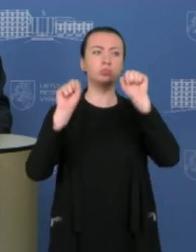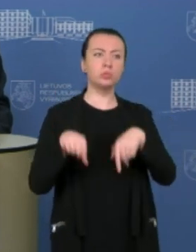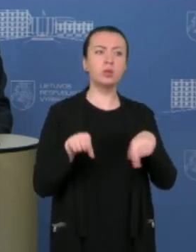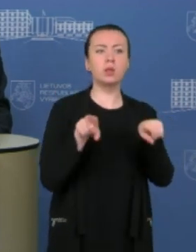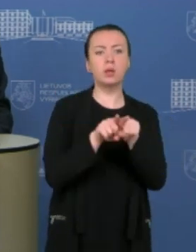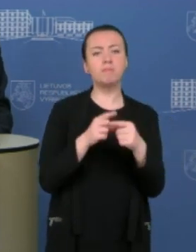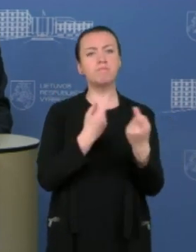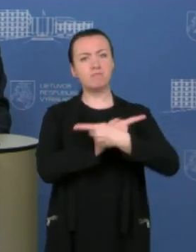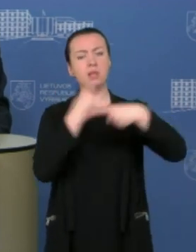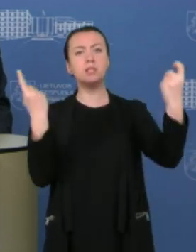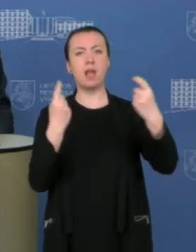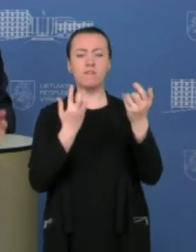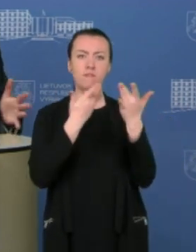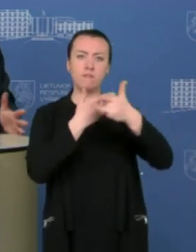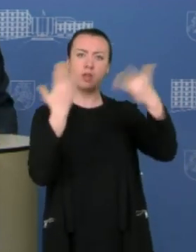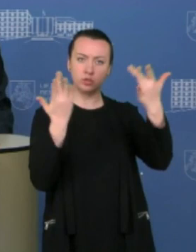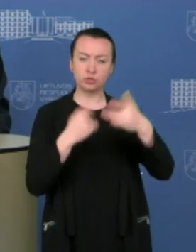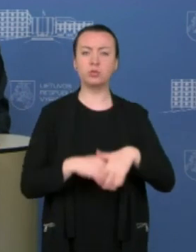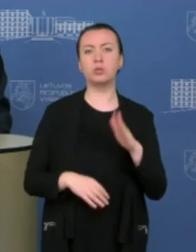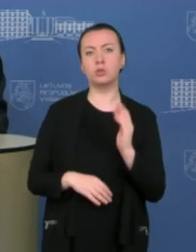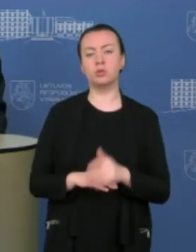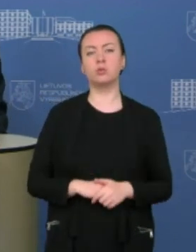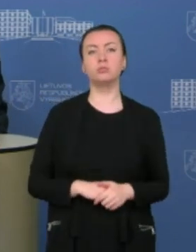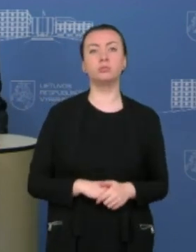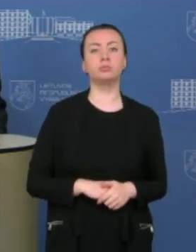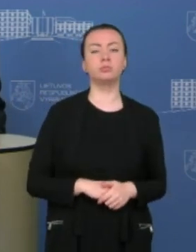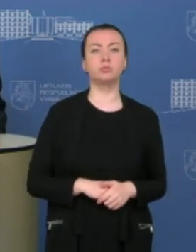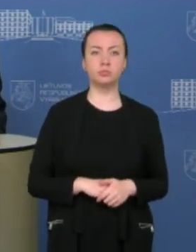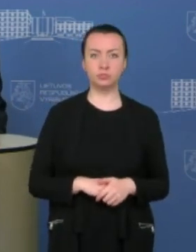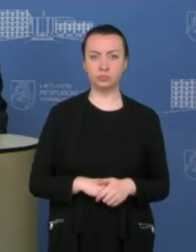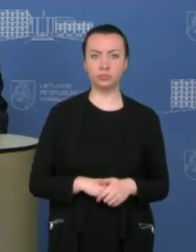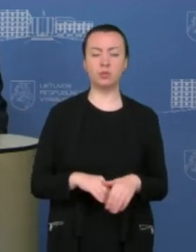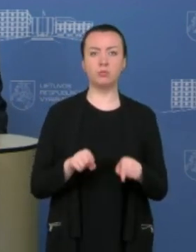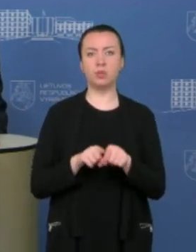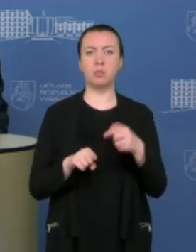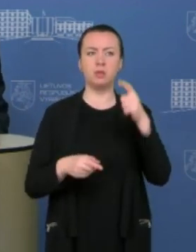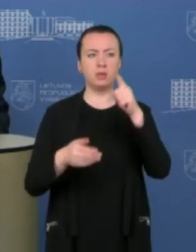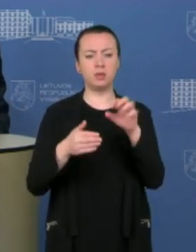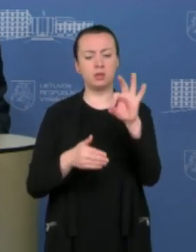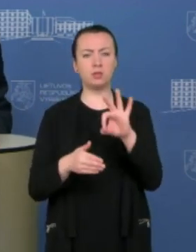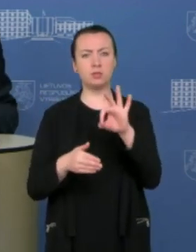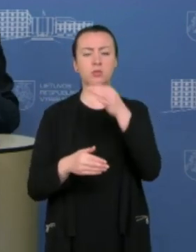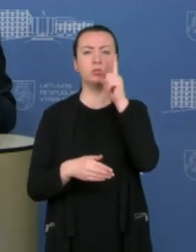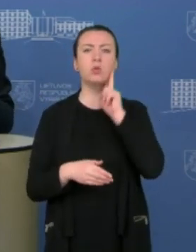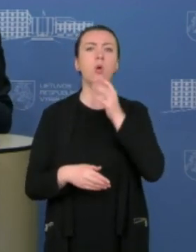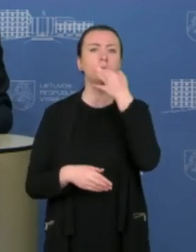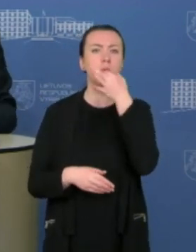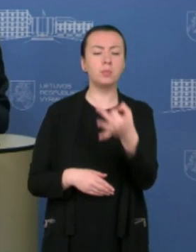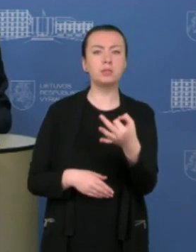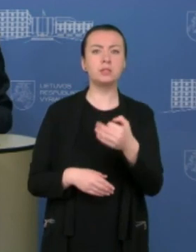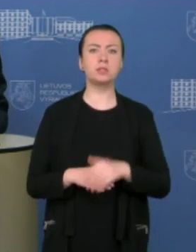paskelbti ir jau jie apims ilgesnį laikotarpį. kaip minėjau, mums tai jau